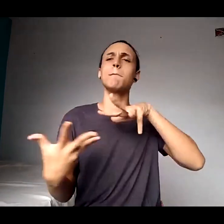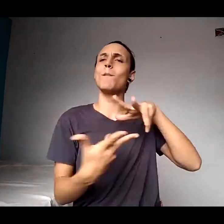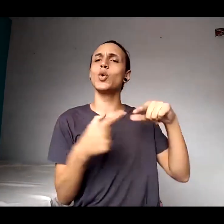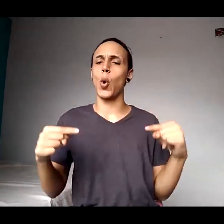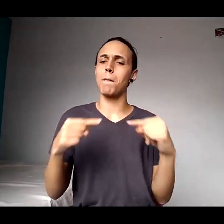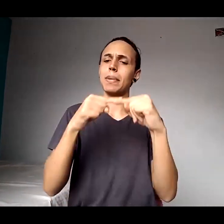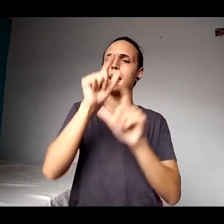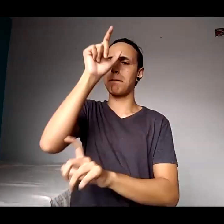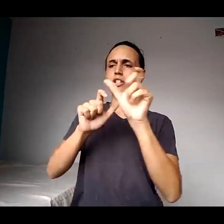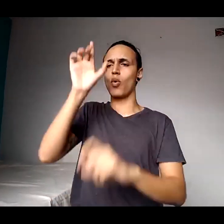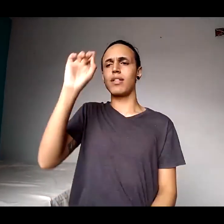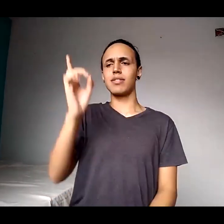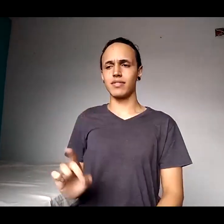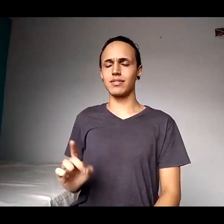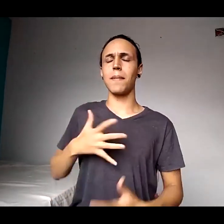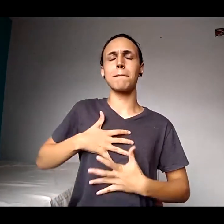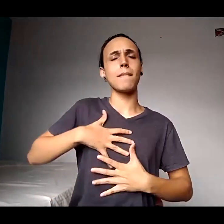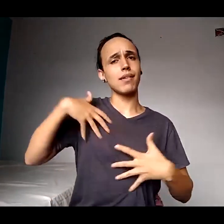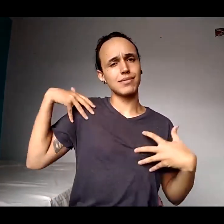vocês. Eu vou terminar como sempre